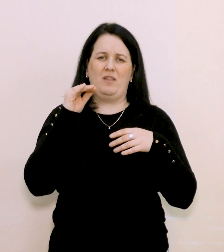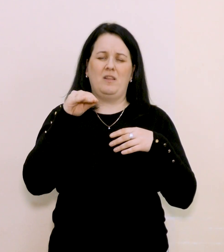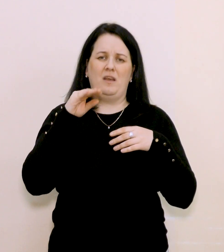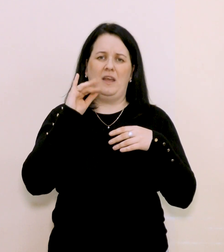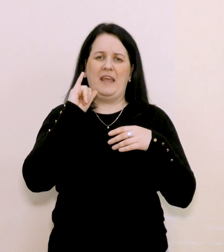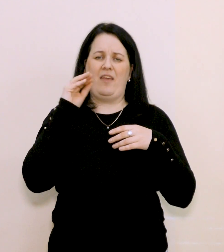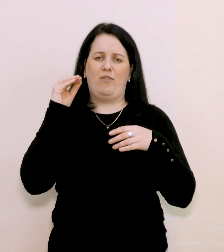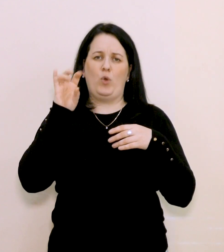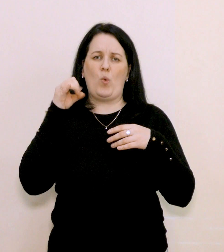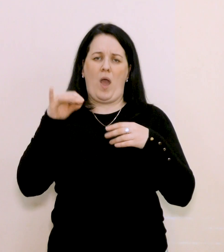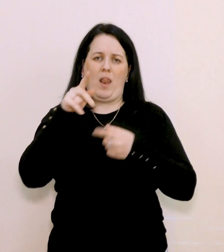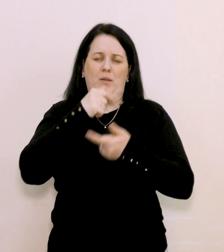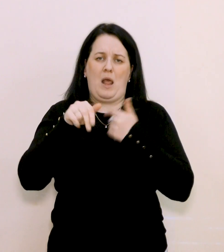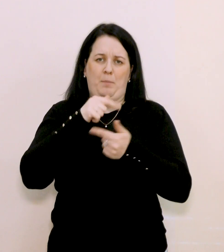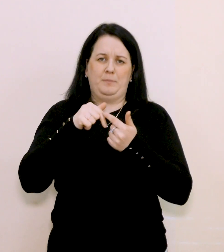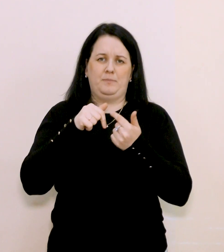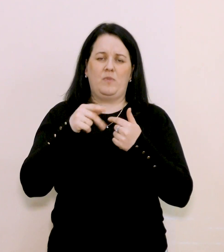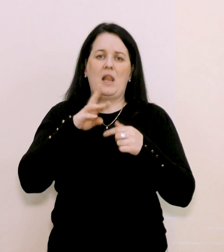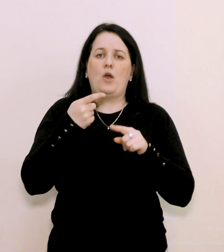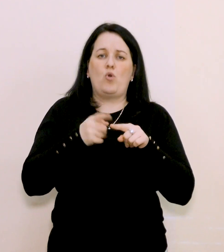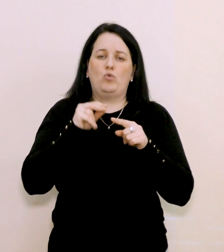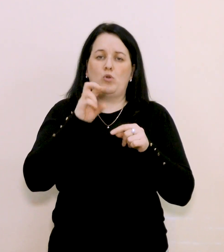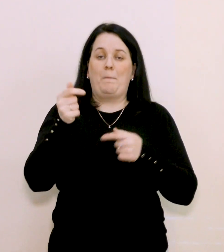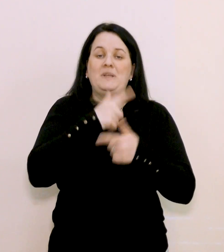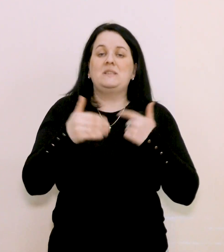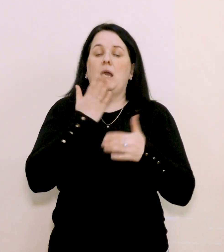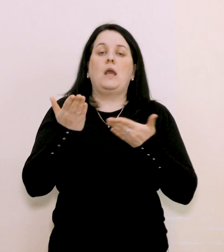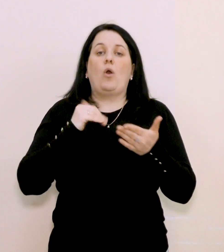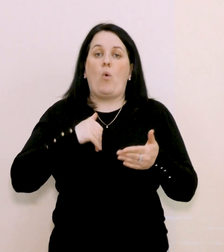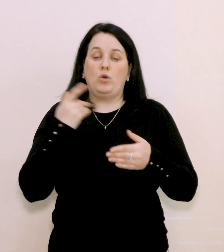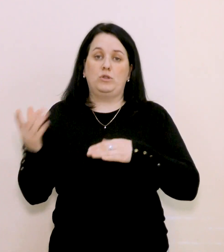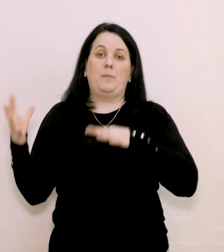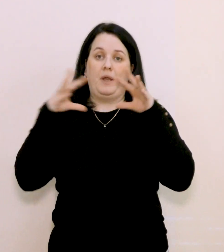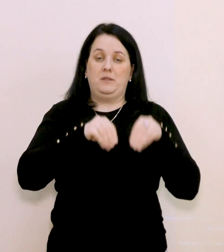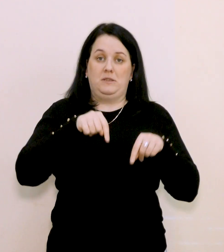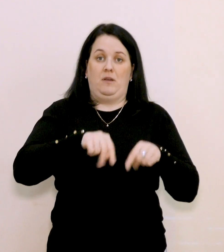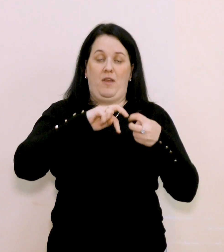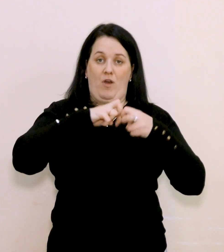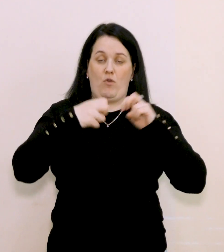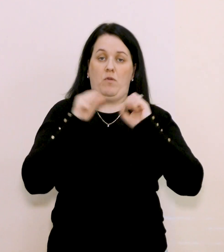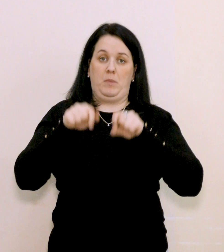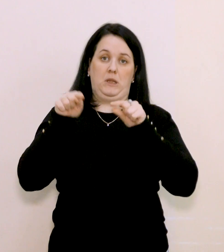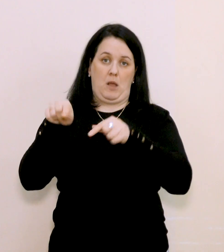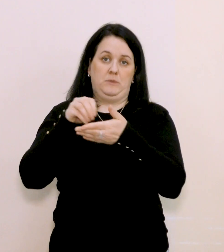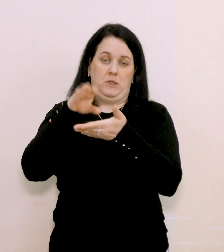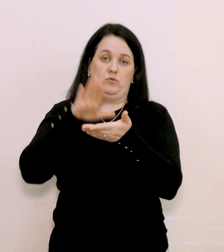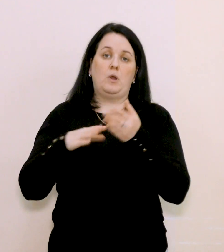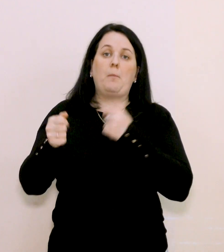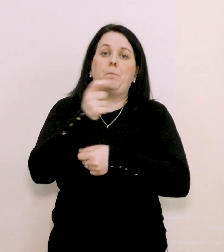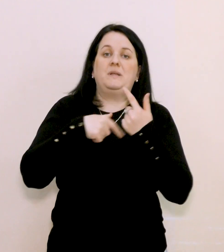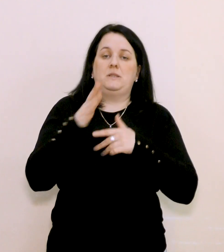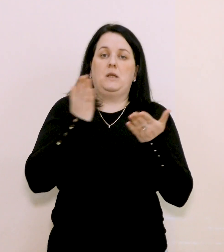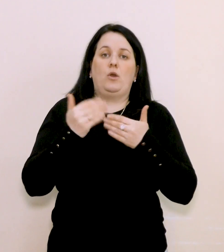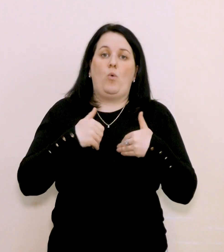SafeBusinessIfUA для того, щоб бізнес, який хоче переїхати до Івано-Франківська, міг там зареєструватися, а бізнес, який хоче